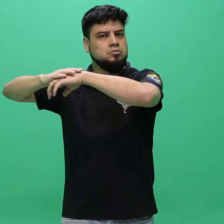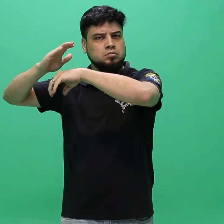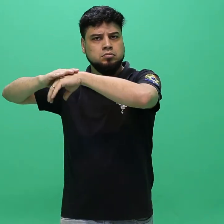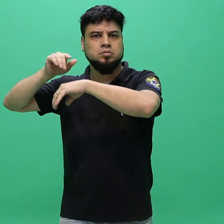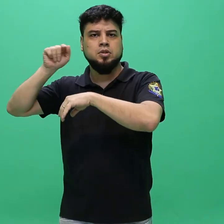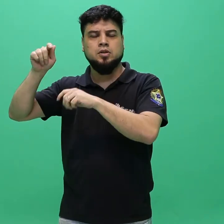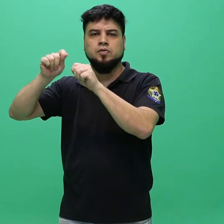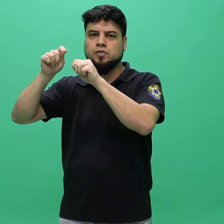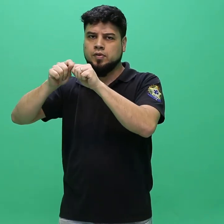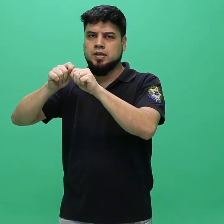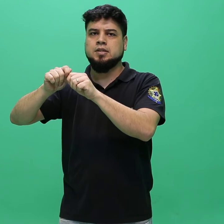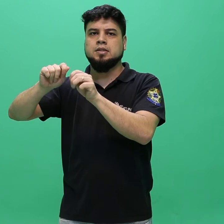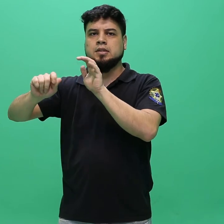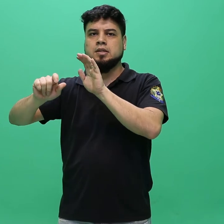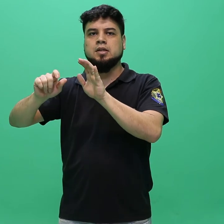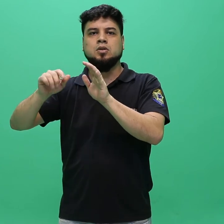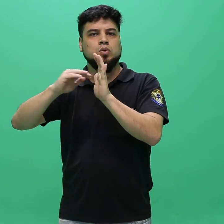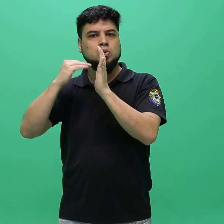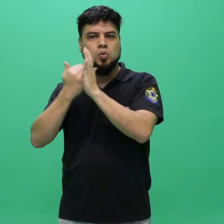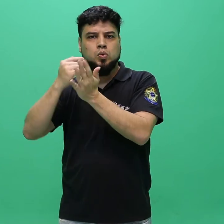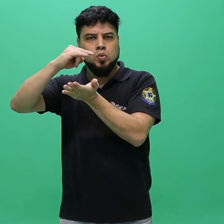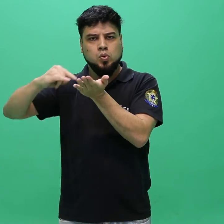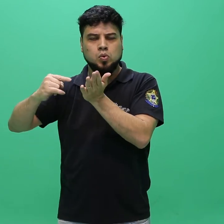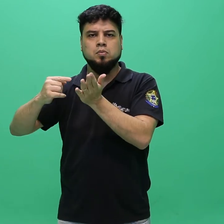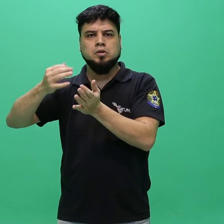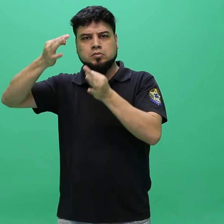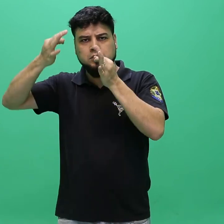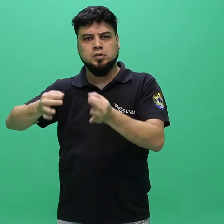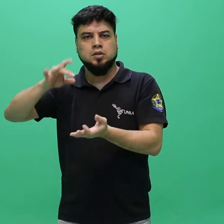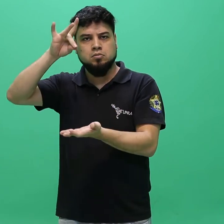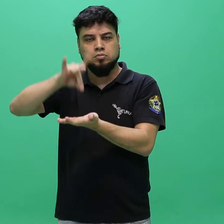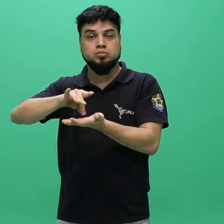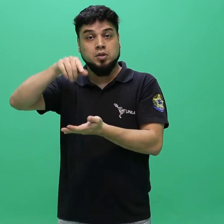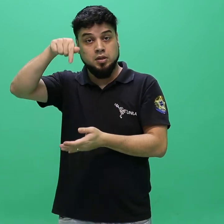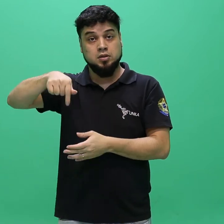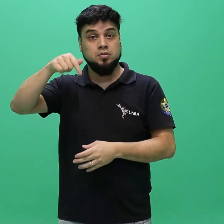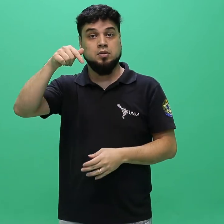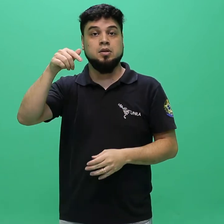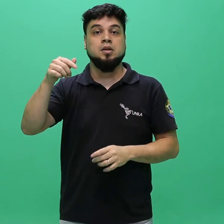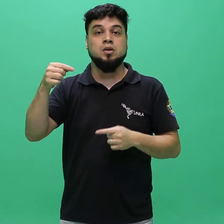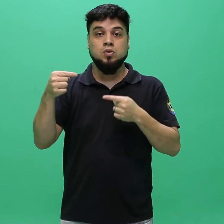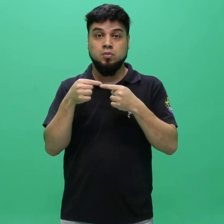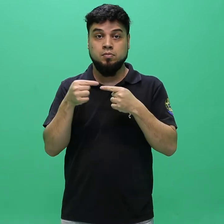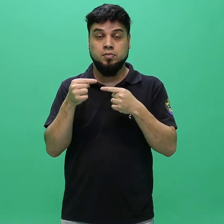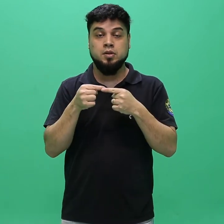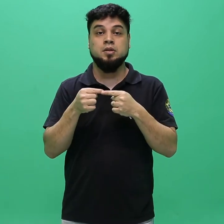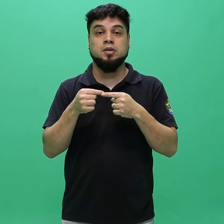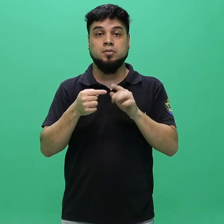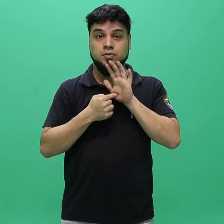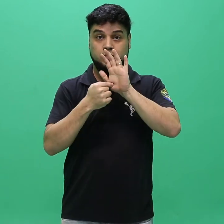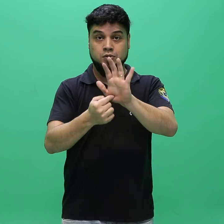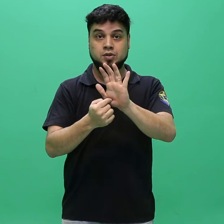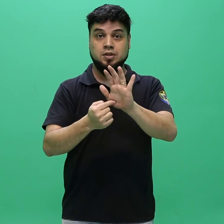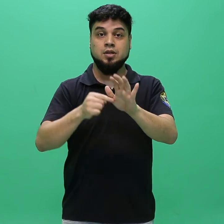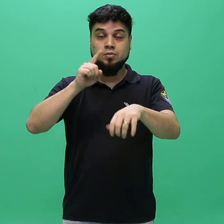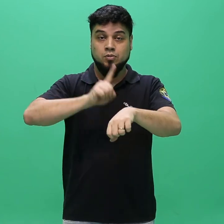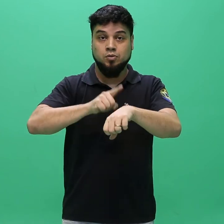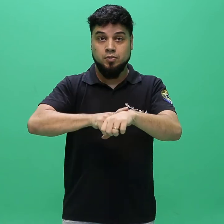apresentada no ato da matrícula, conforme a orientação a ser publicada no edital de resultado